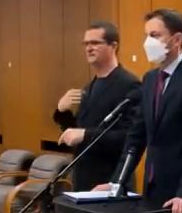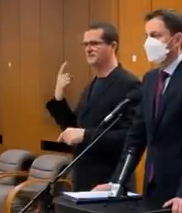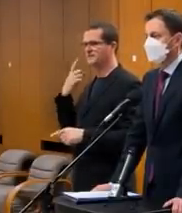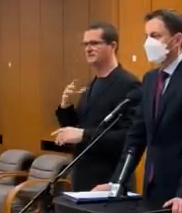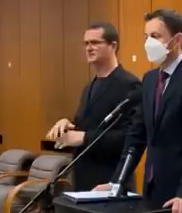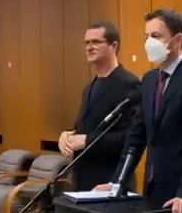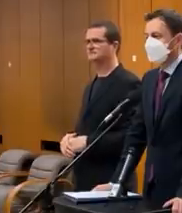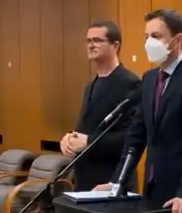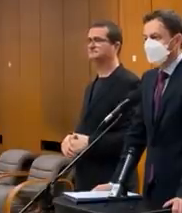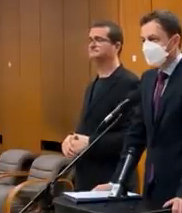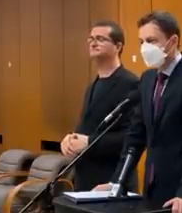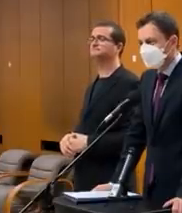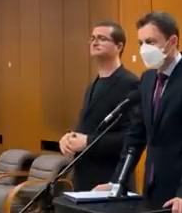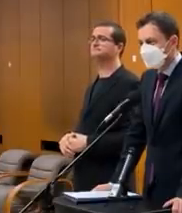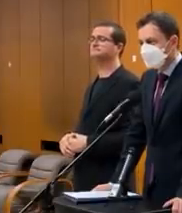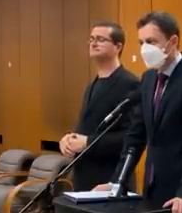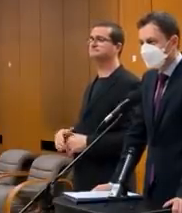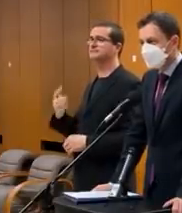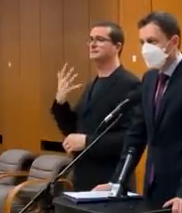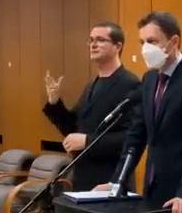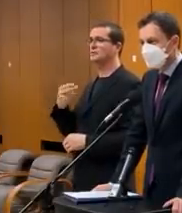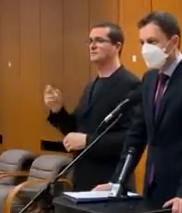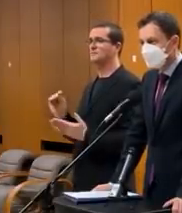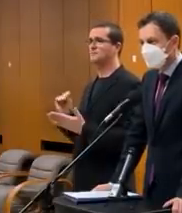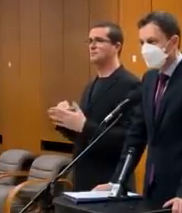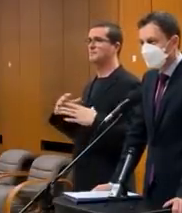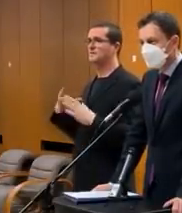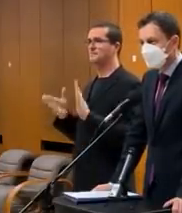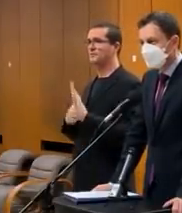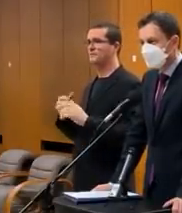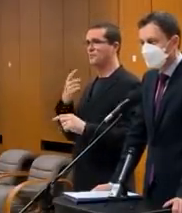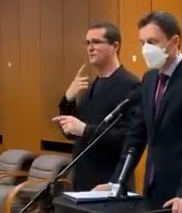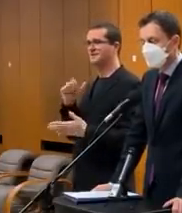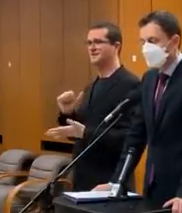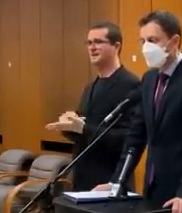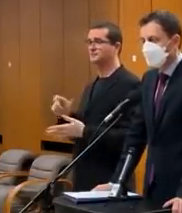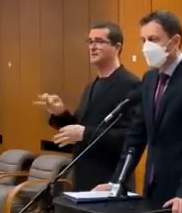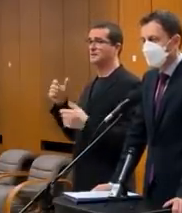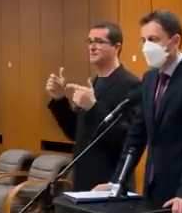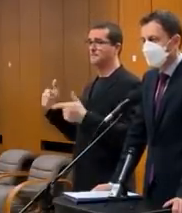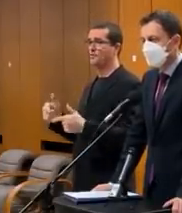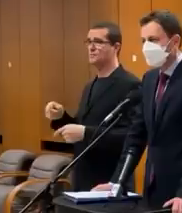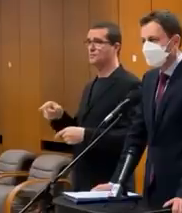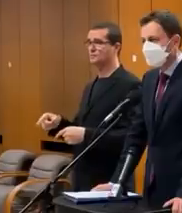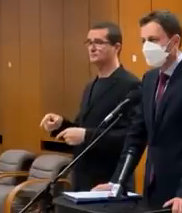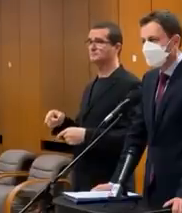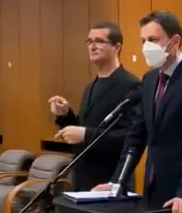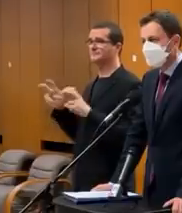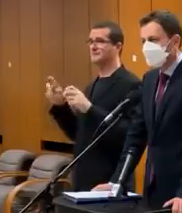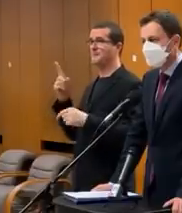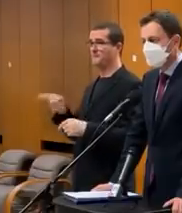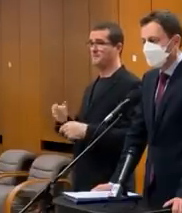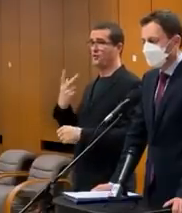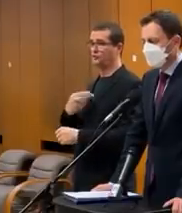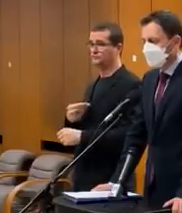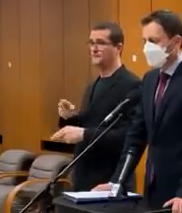Ak neprejde pánomente 500-eurový bónus, pán Matovič hovorí sám, že nie je istý, či to nájde podporu. Pojdeme k téme povinného